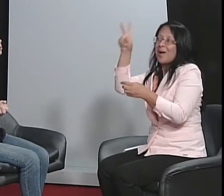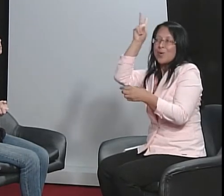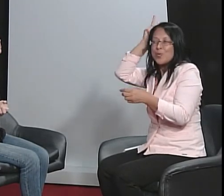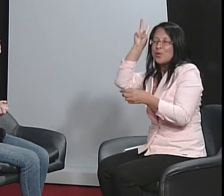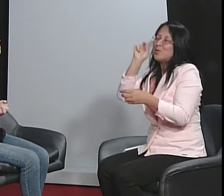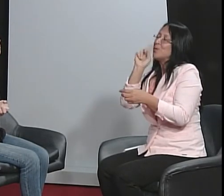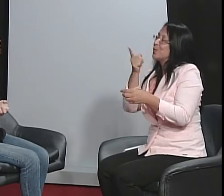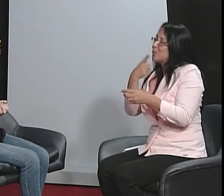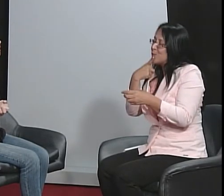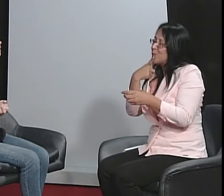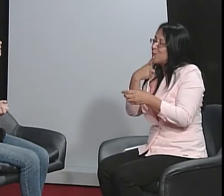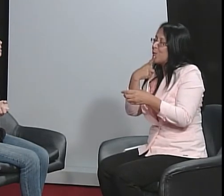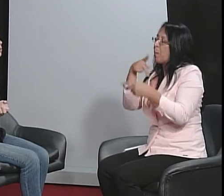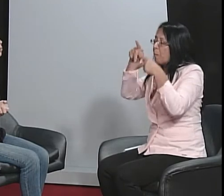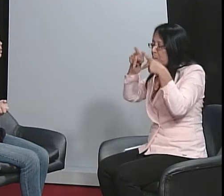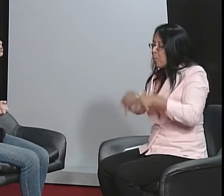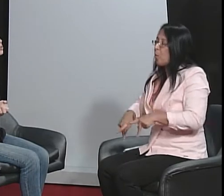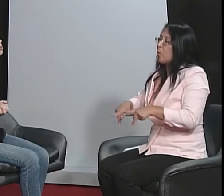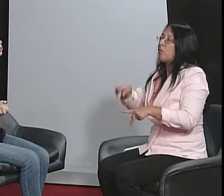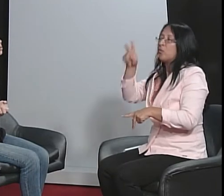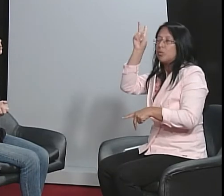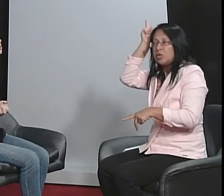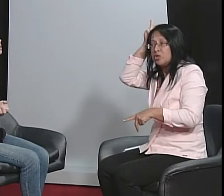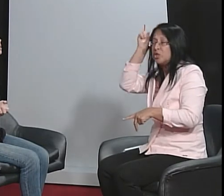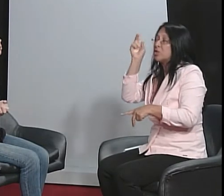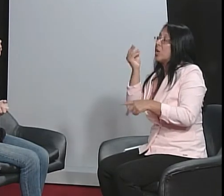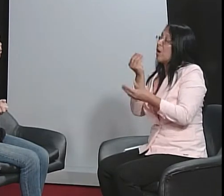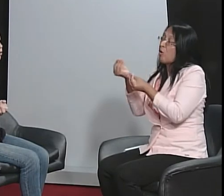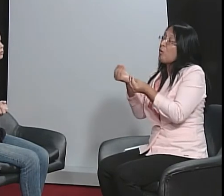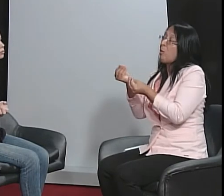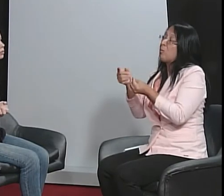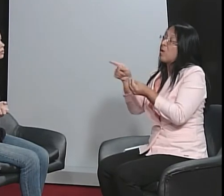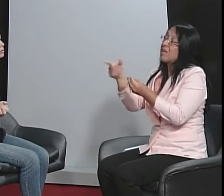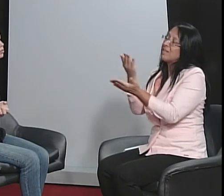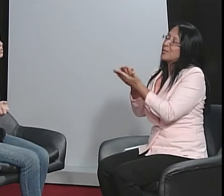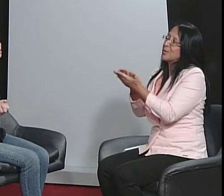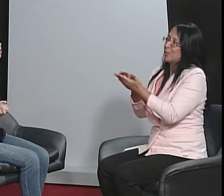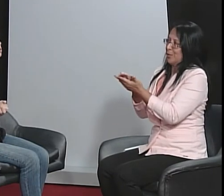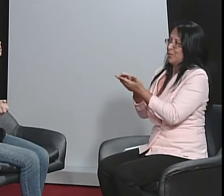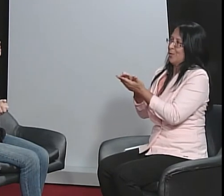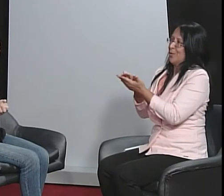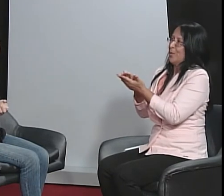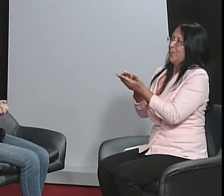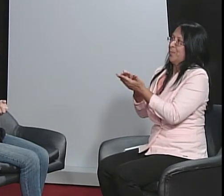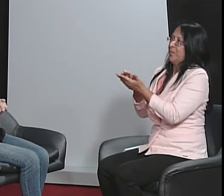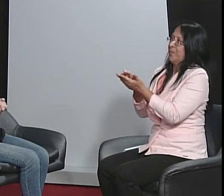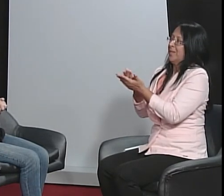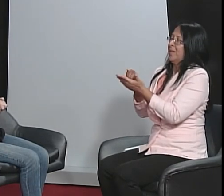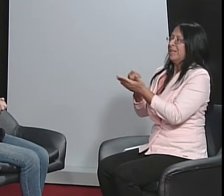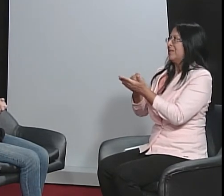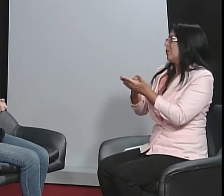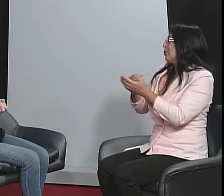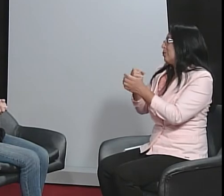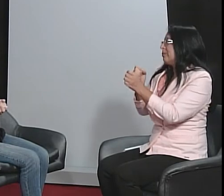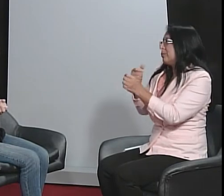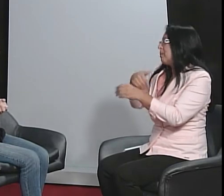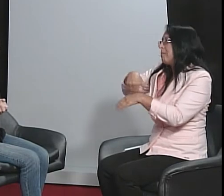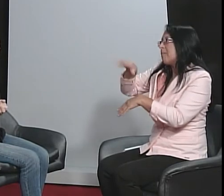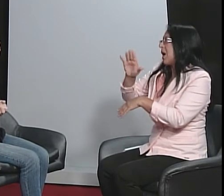o índio surdo, o povo dos índios, como é que é a questão do estudo,